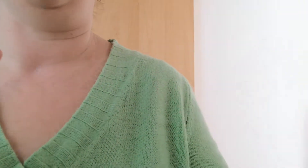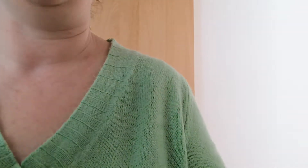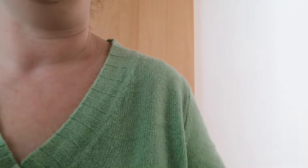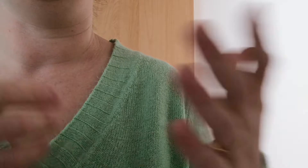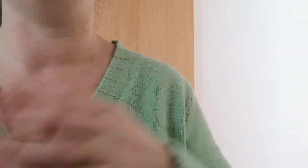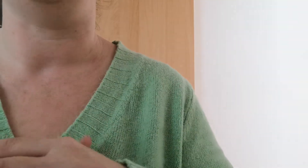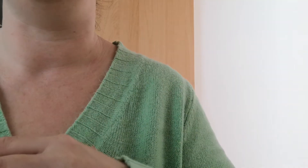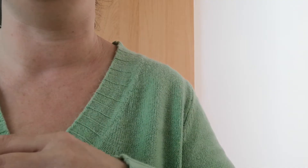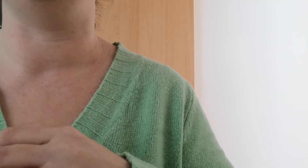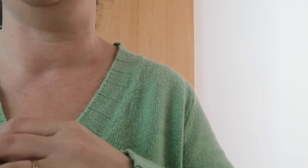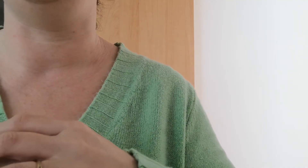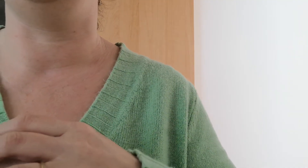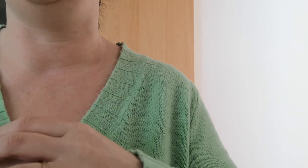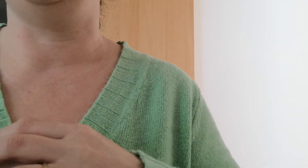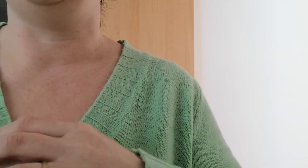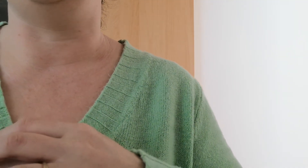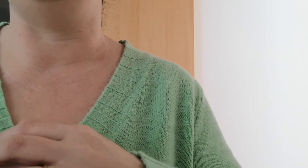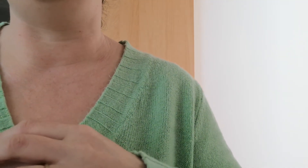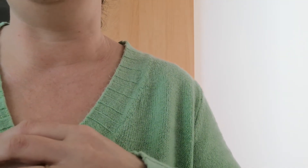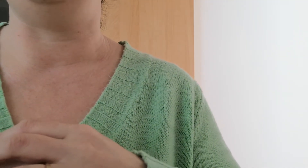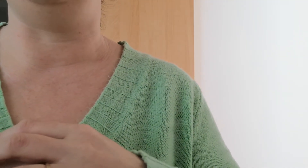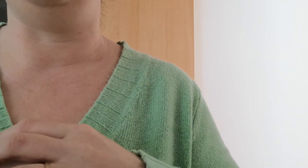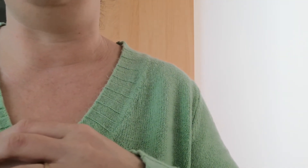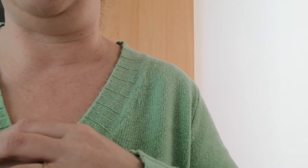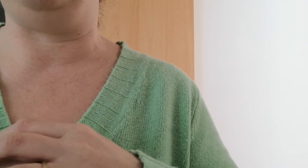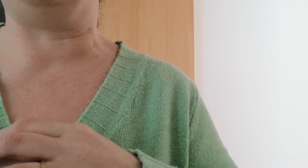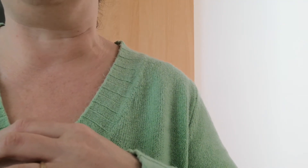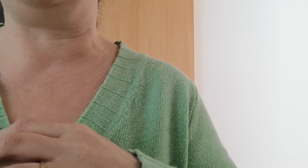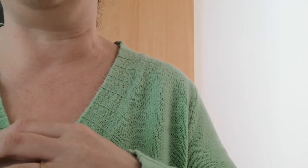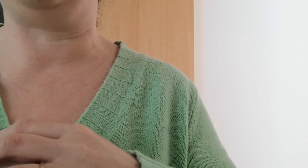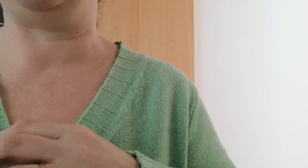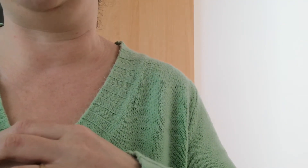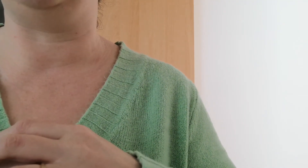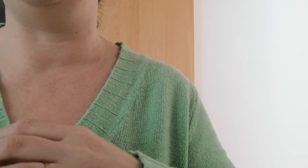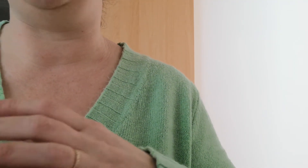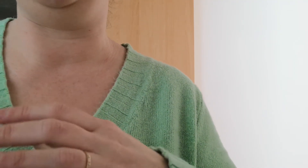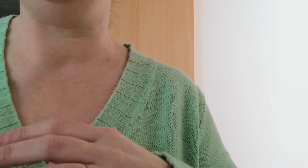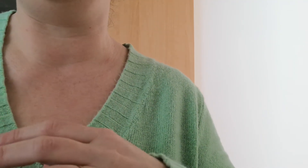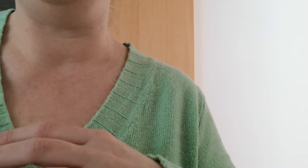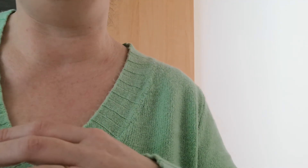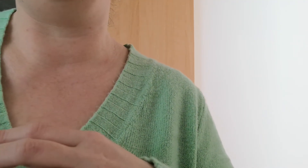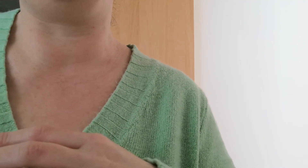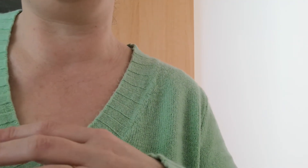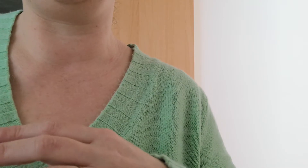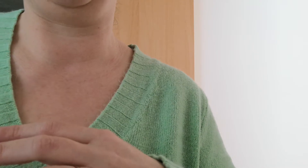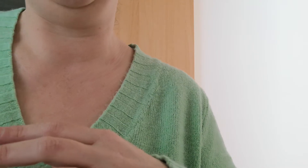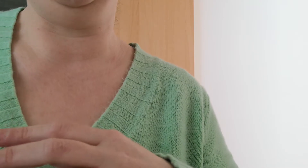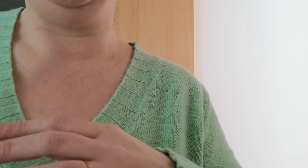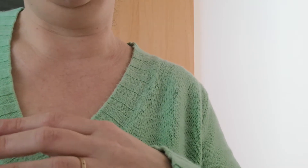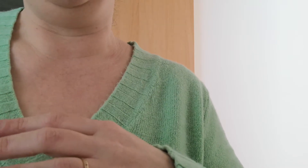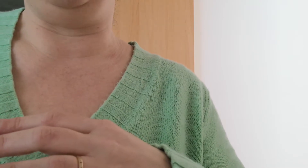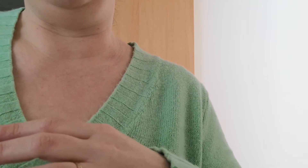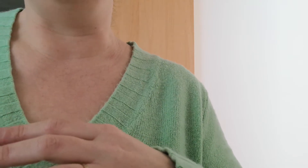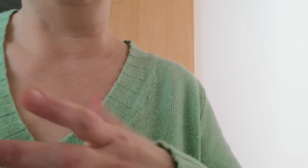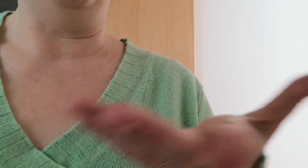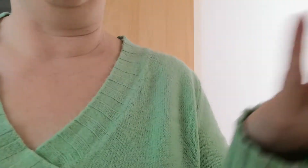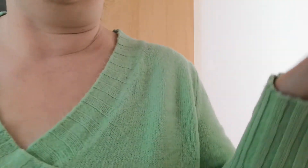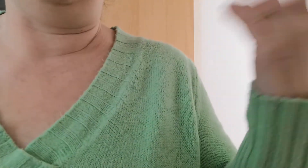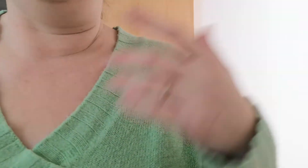aller à l'extérieur notre chat et puis voilà j'oublie rien je crois un bureau bien sûr